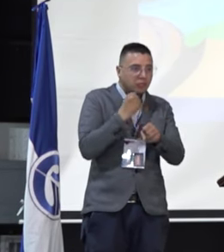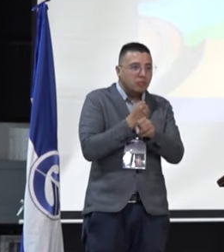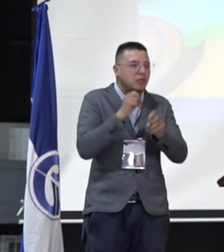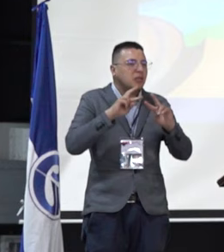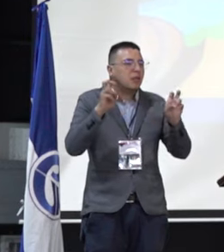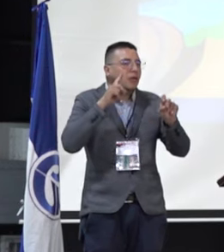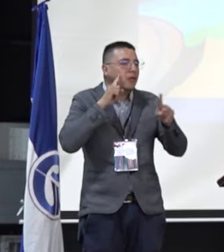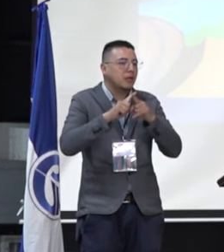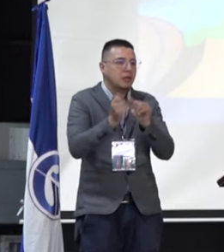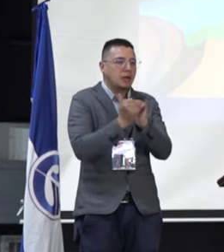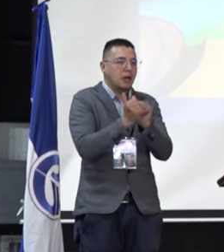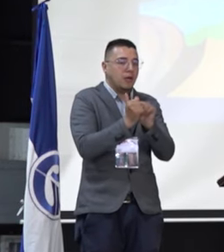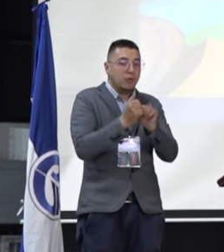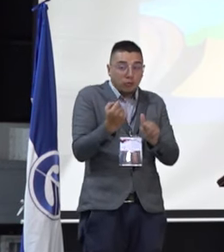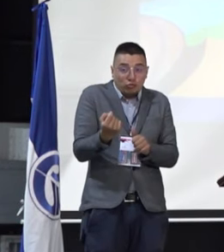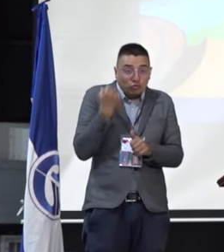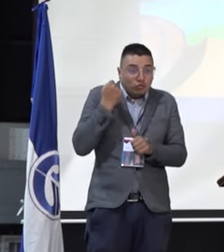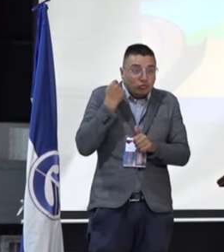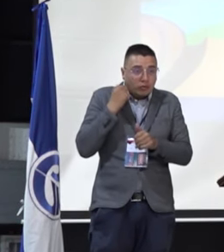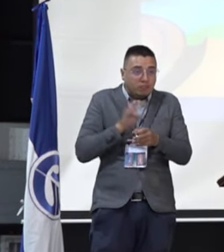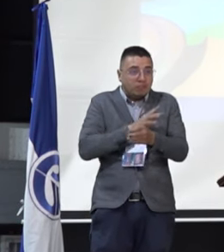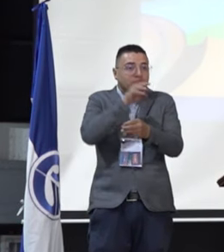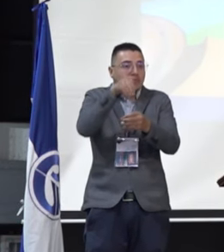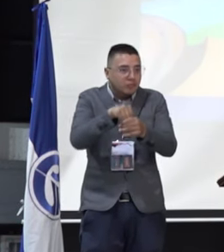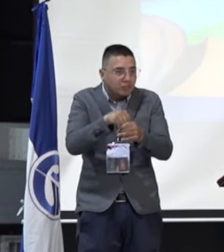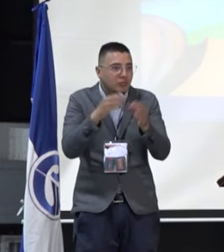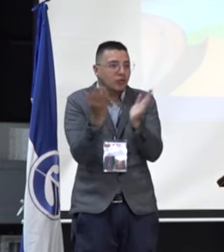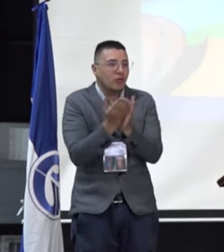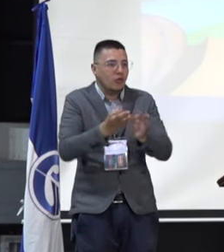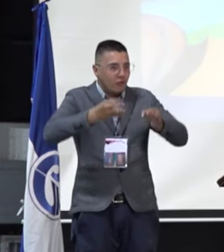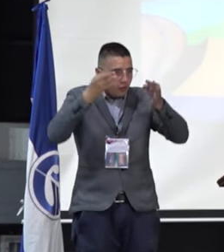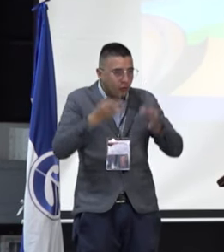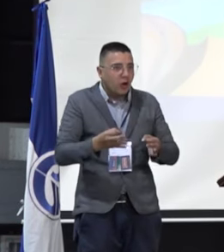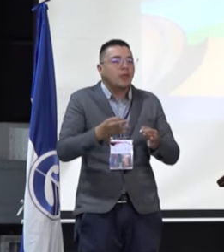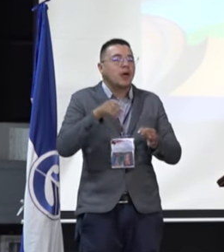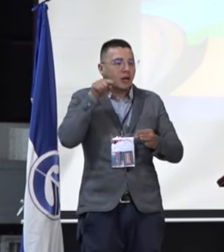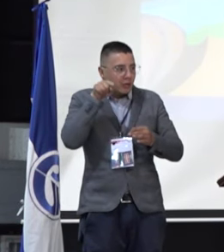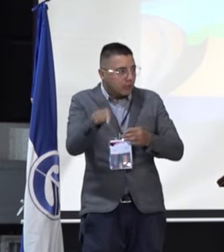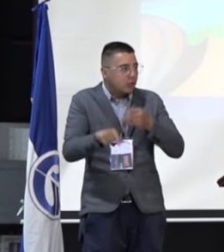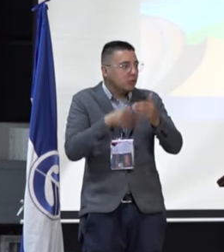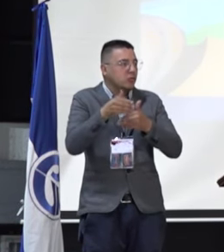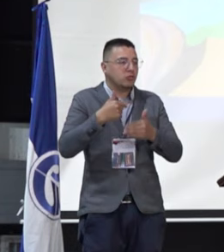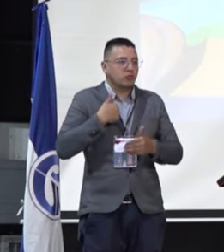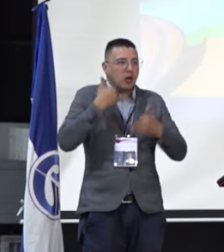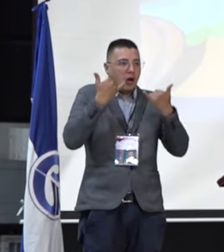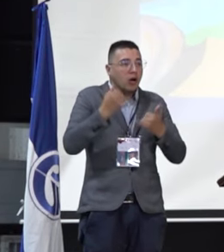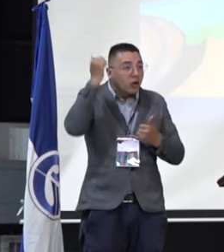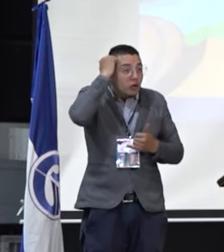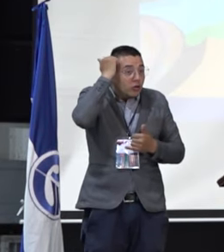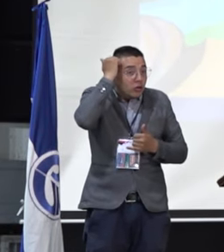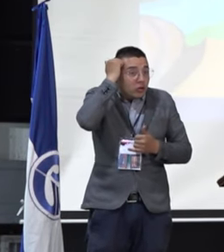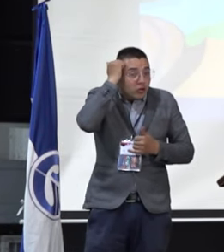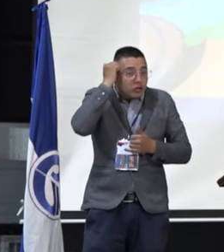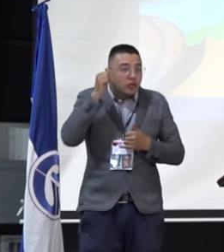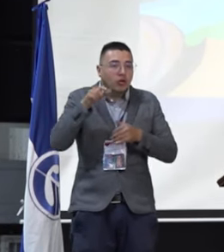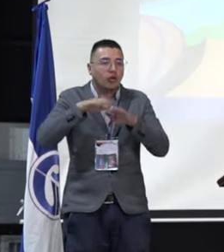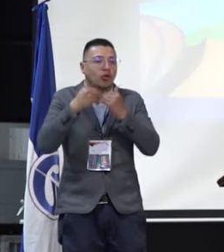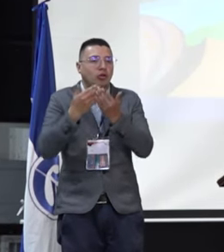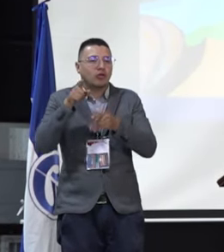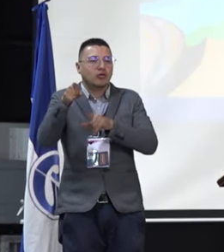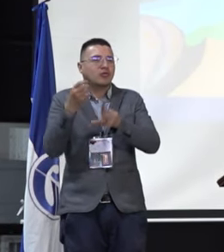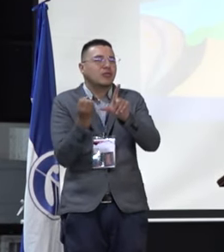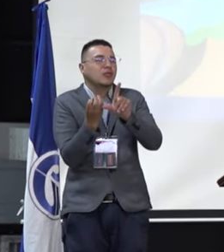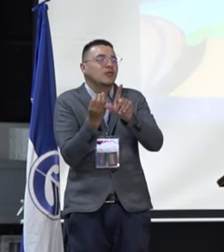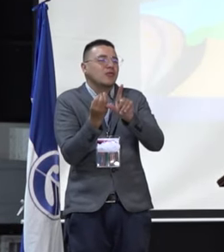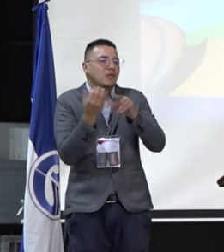del deporte y lo más reciente fue vincularme a la educación formal. Hoy en día soy docente del Instituto Alberto Merani en el área de Educación Física.